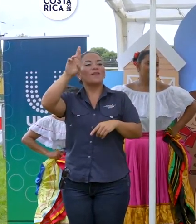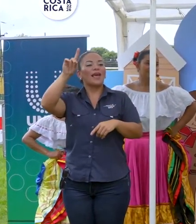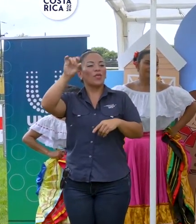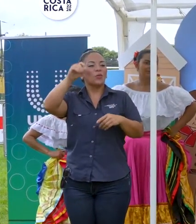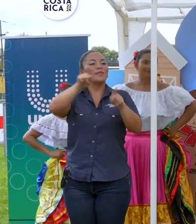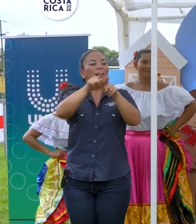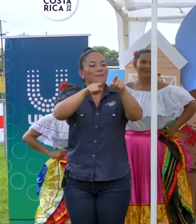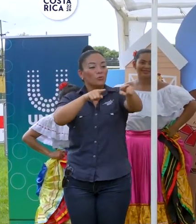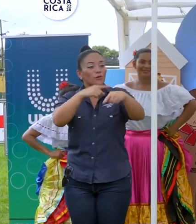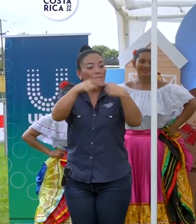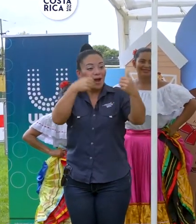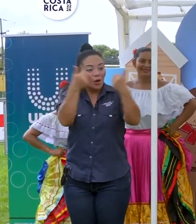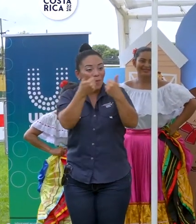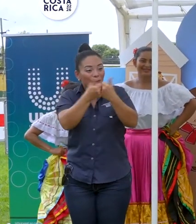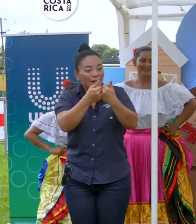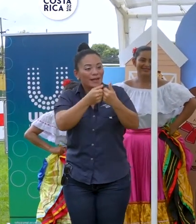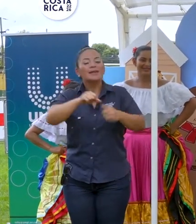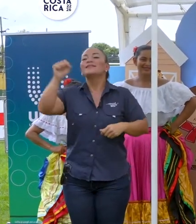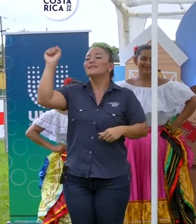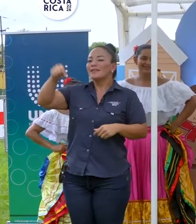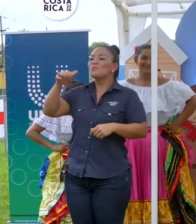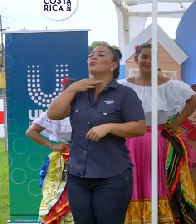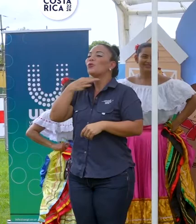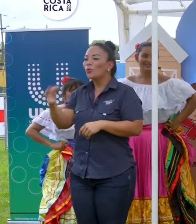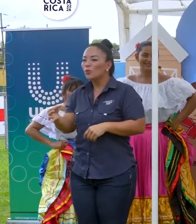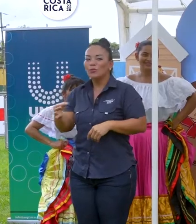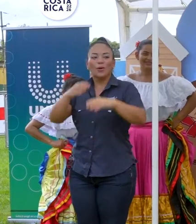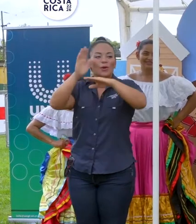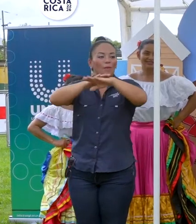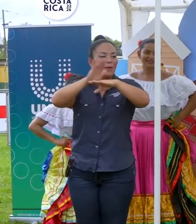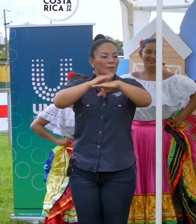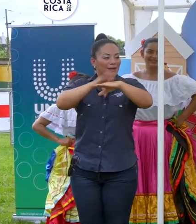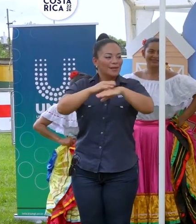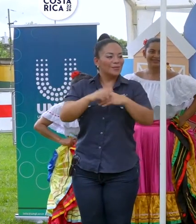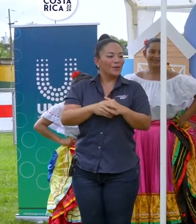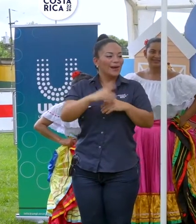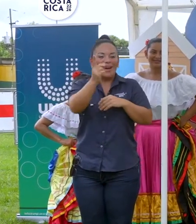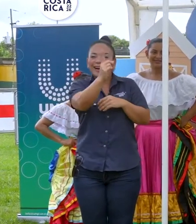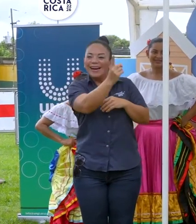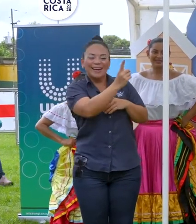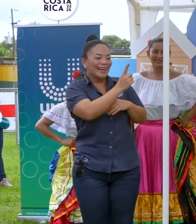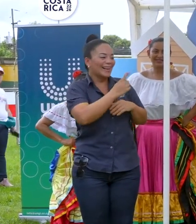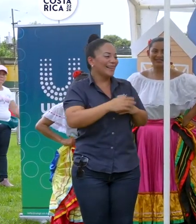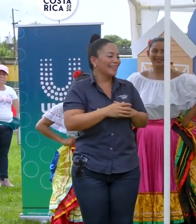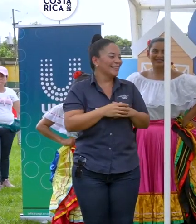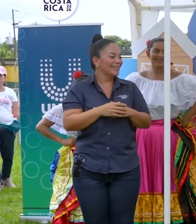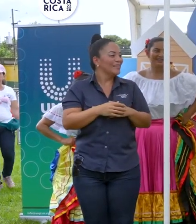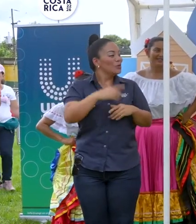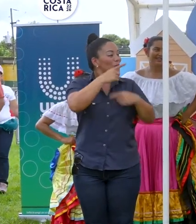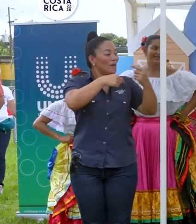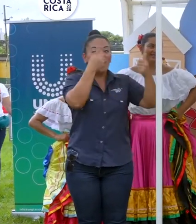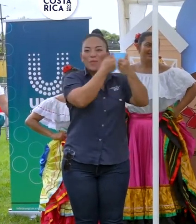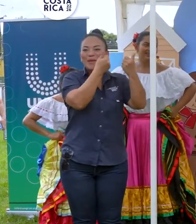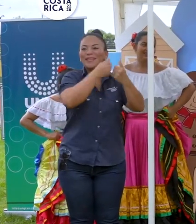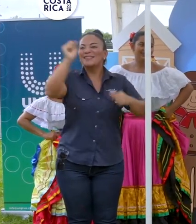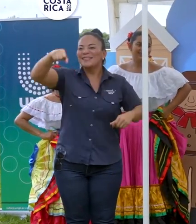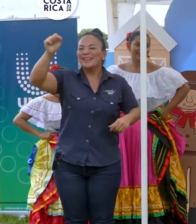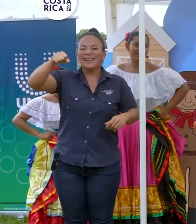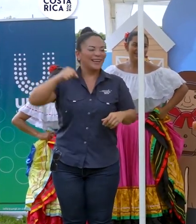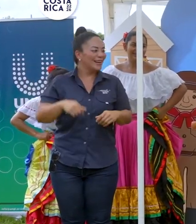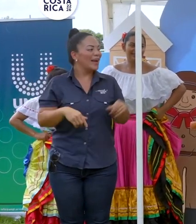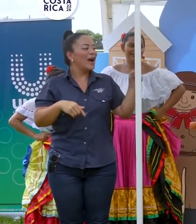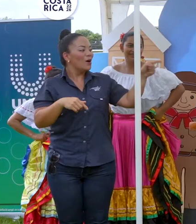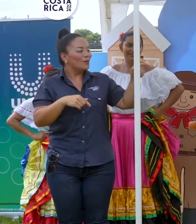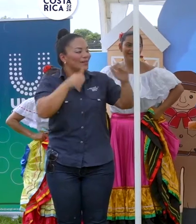Alfredito, ¿va a competir usted? Sí, mucho gusto. Con permiso. Sírvase, pero ¿va a competir o no? No, se me está